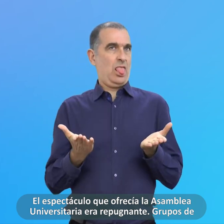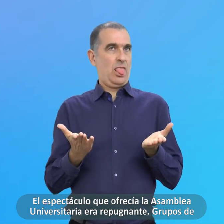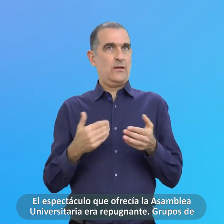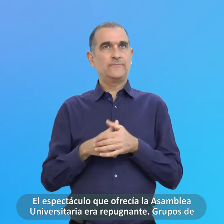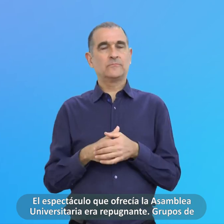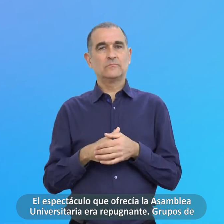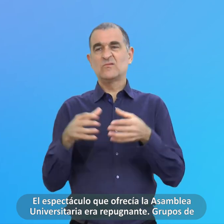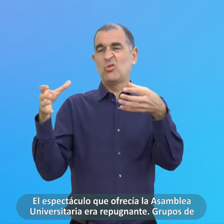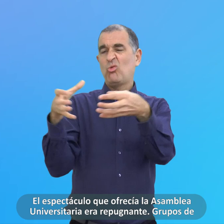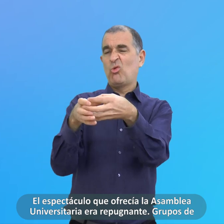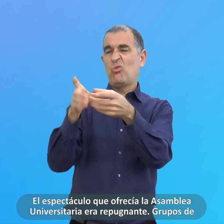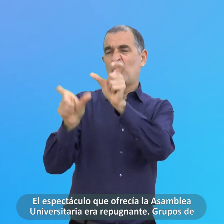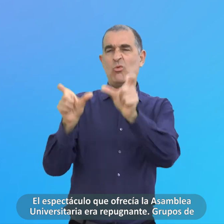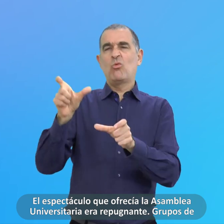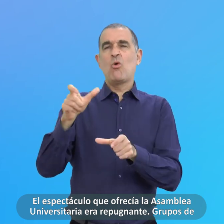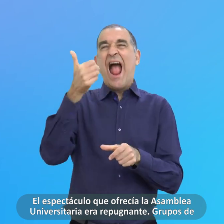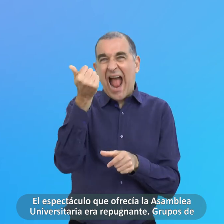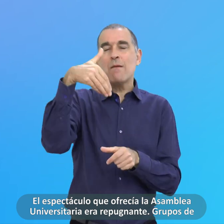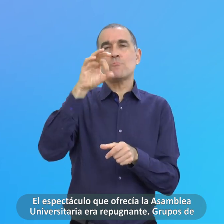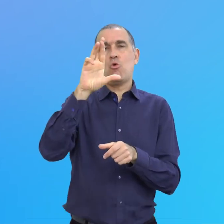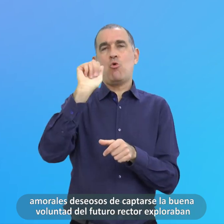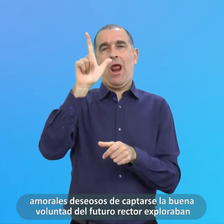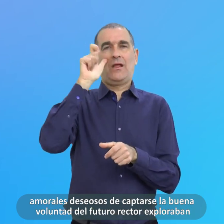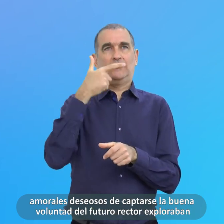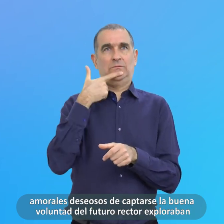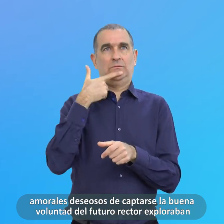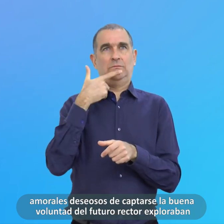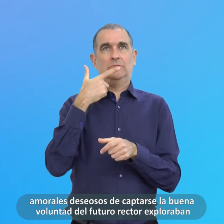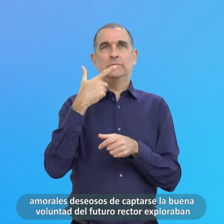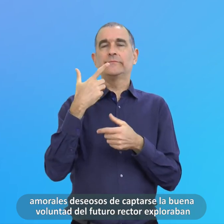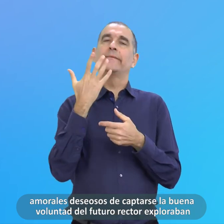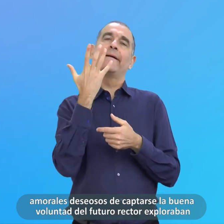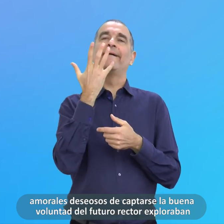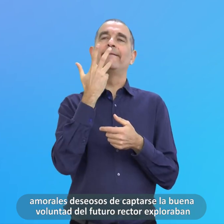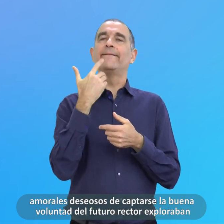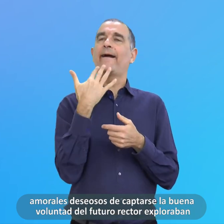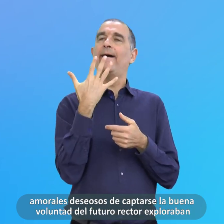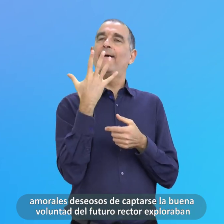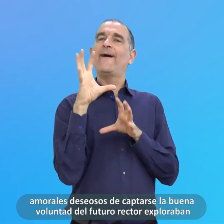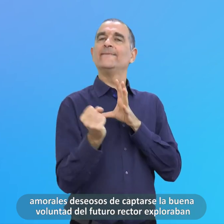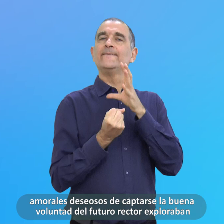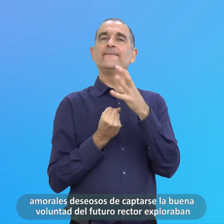Grupos De Amorales Deseosos De Captarse La Buena